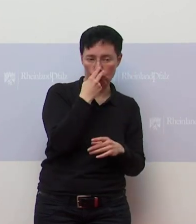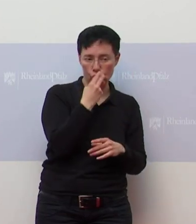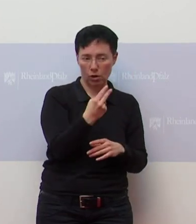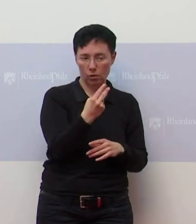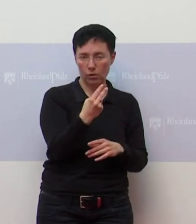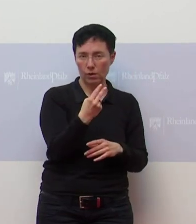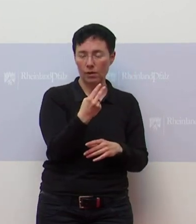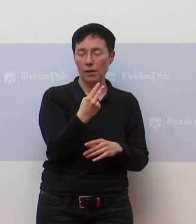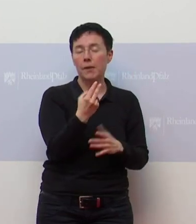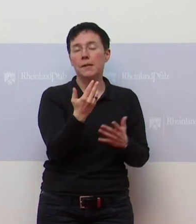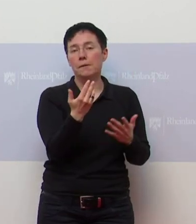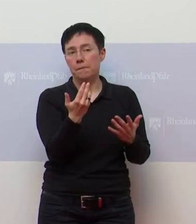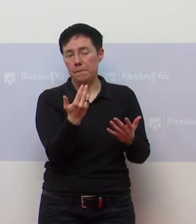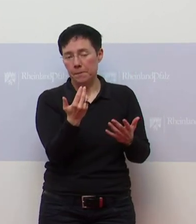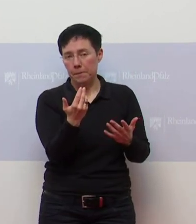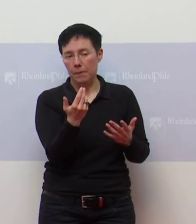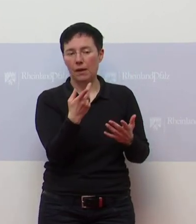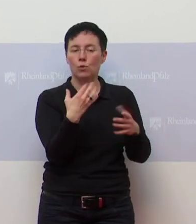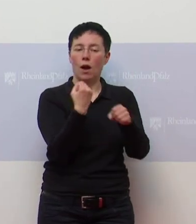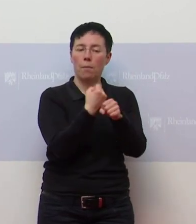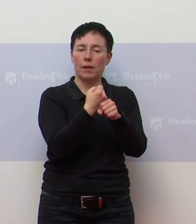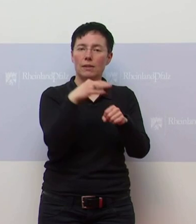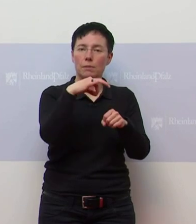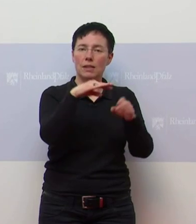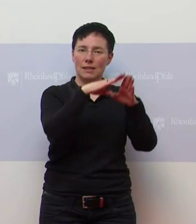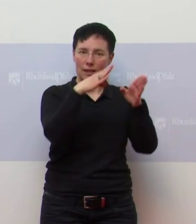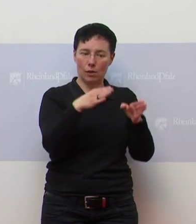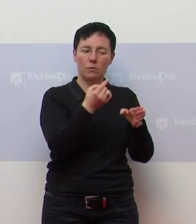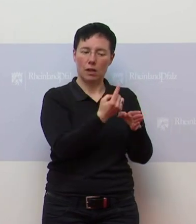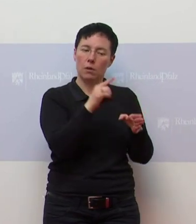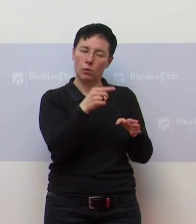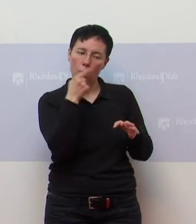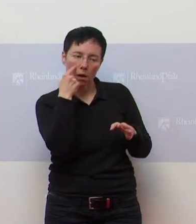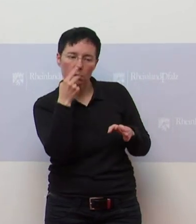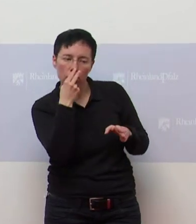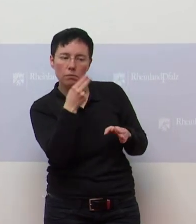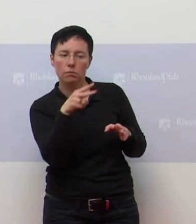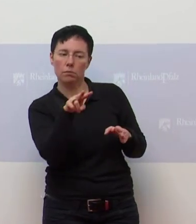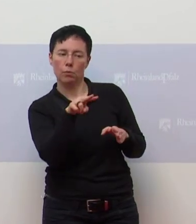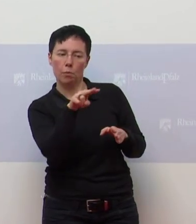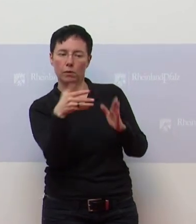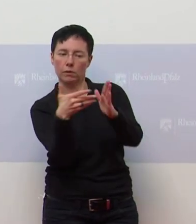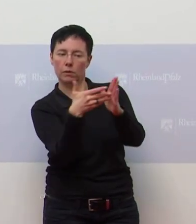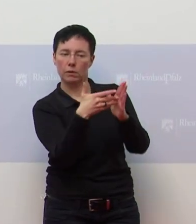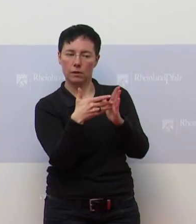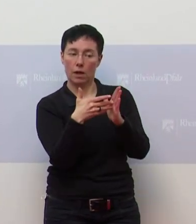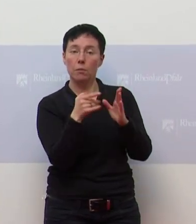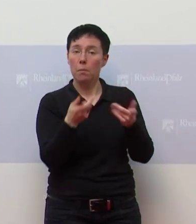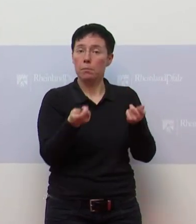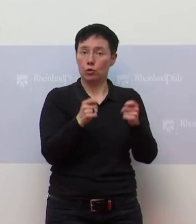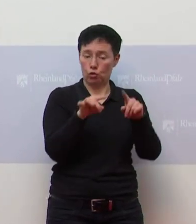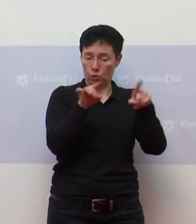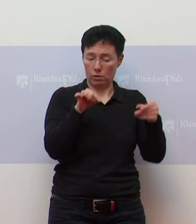eigenes Monitoring scheinbar durch das Arbeitsministerium und das wird man bewerten. Aber es steht ja schon klar jetzt im Beschluss drin,